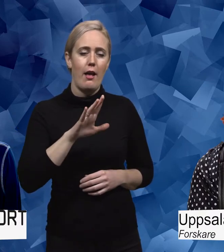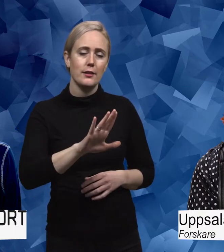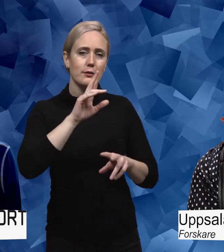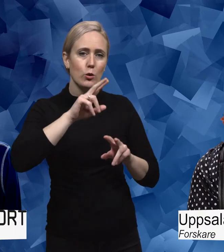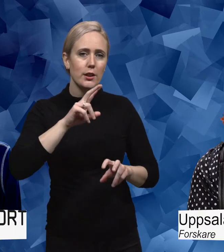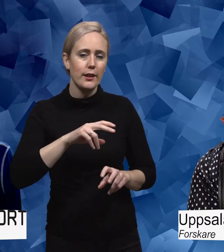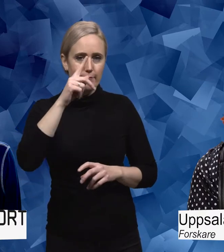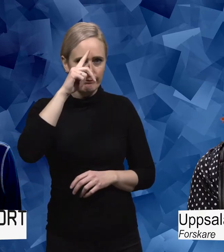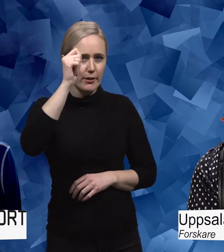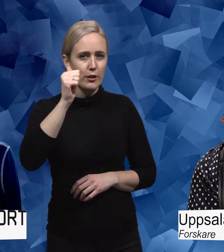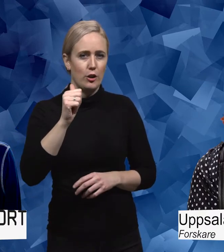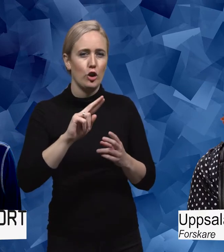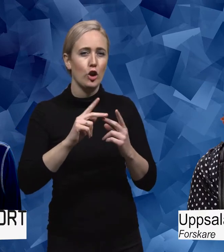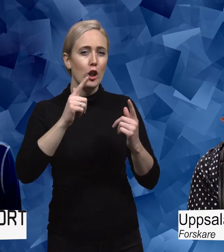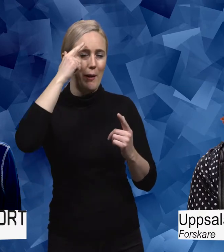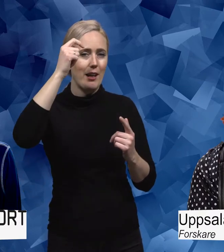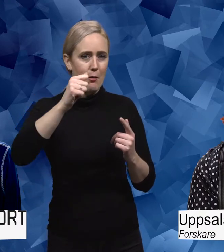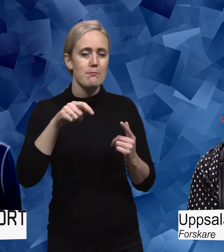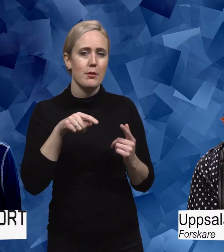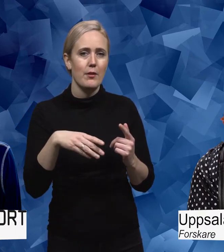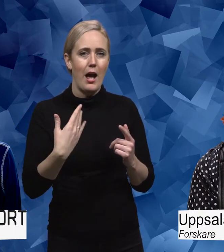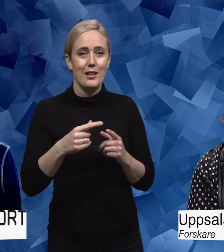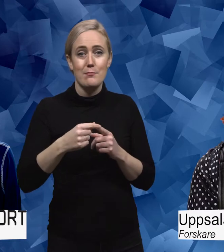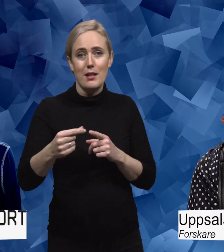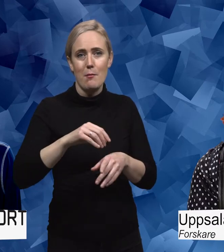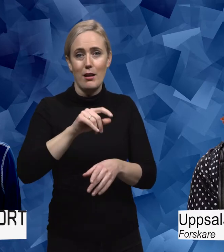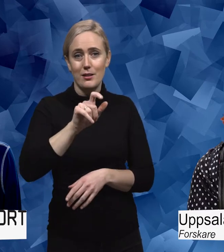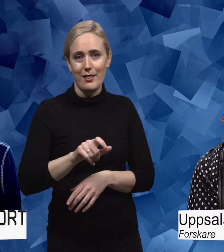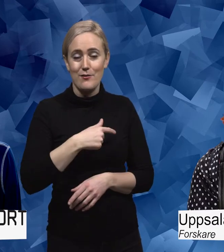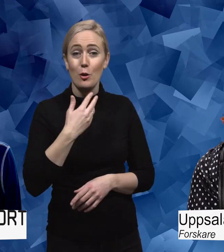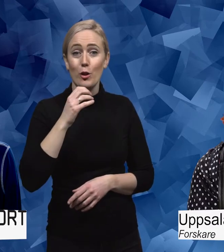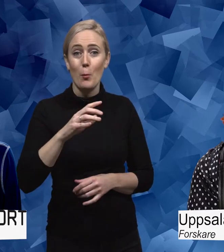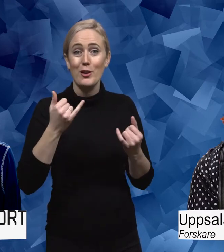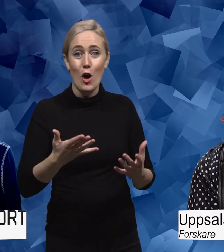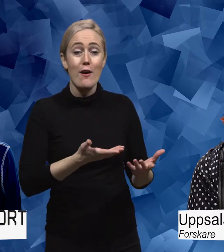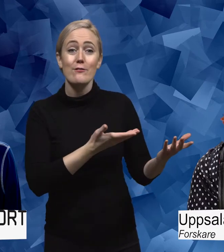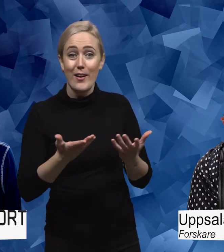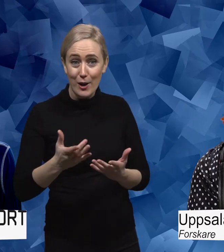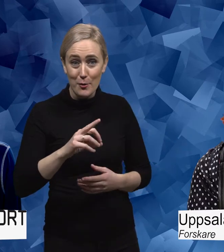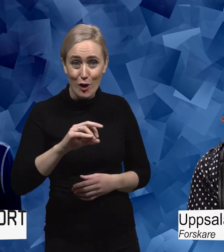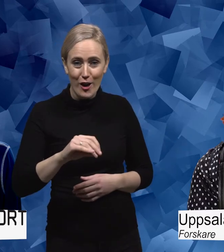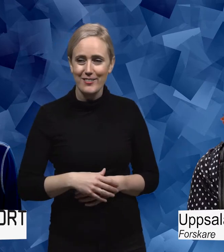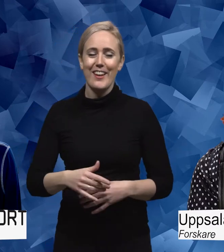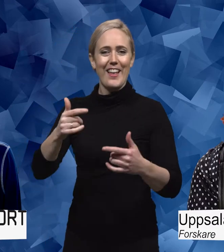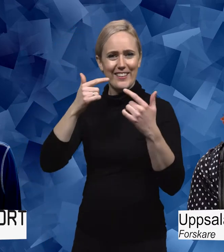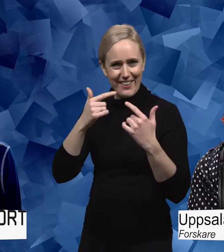myntat ett nytt begrepp, spetspatient och det tänkte jag att vi skulle prata om idag. Välkommen Sara! Tack Hanna, vad kul att vara med!